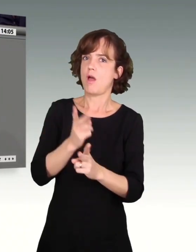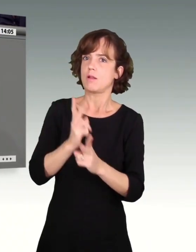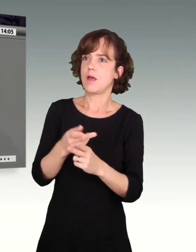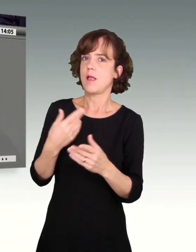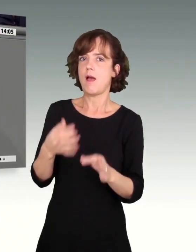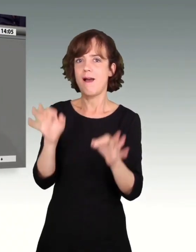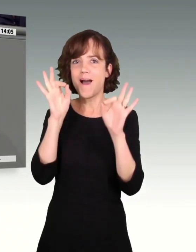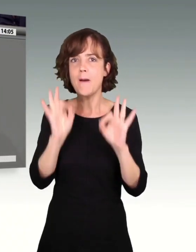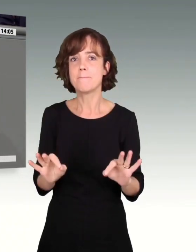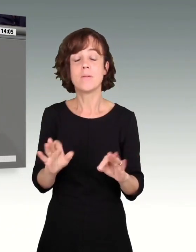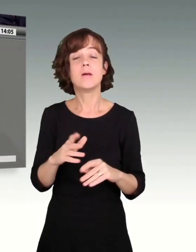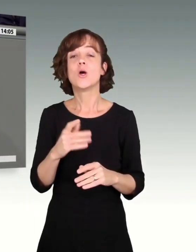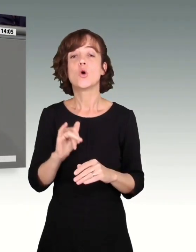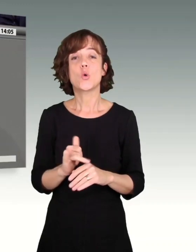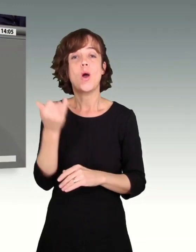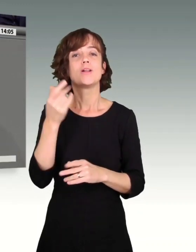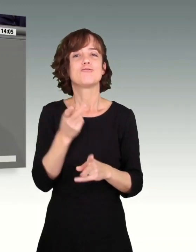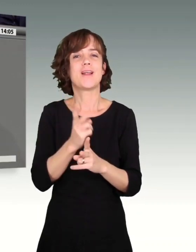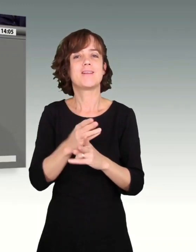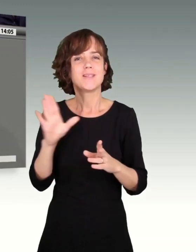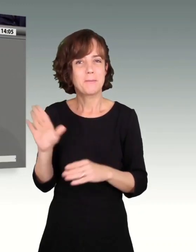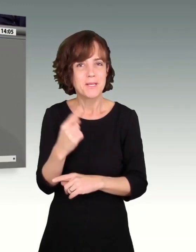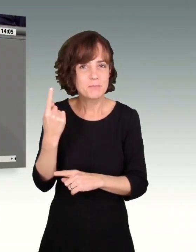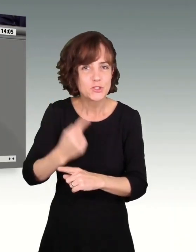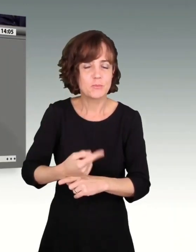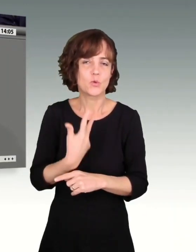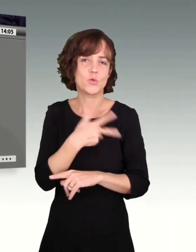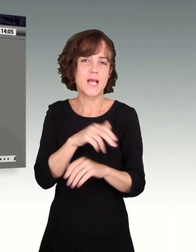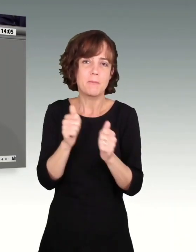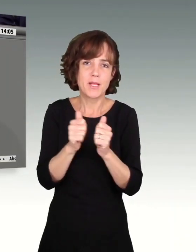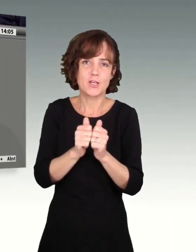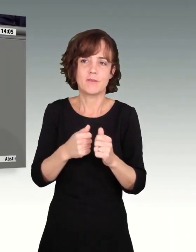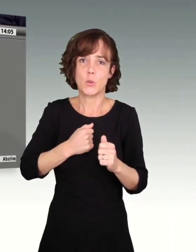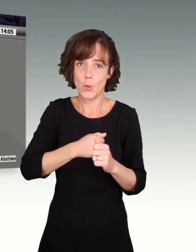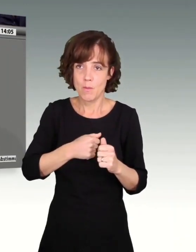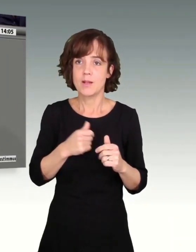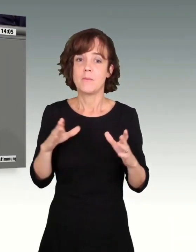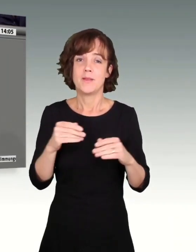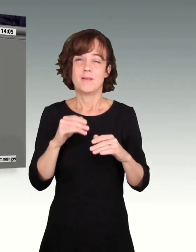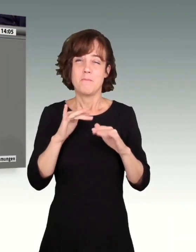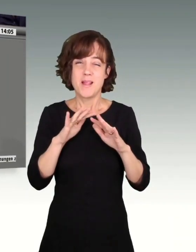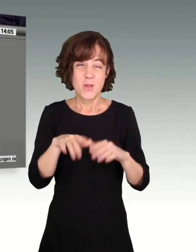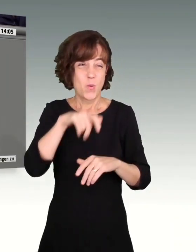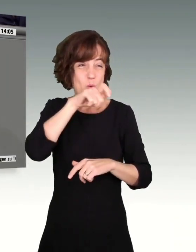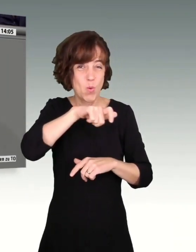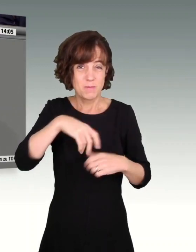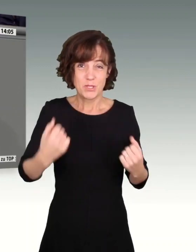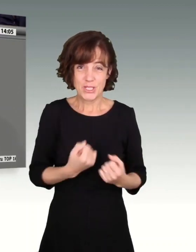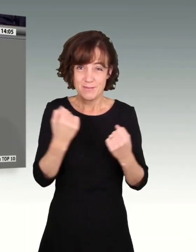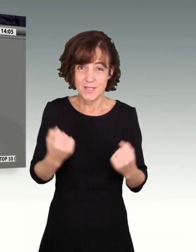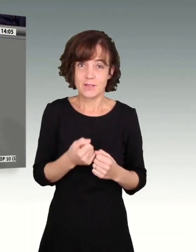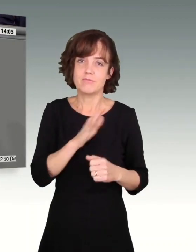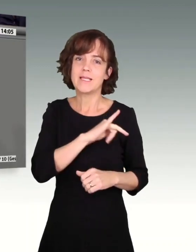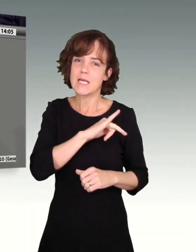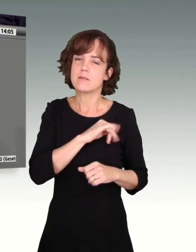Goldstandard ist, mit Mitbestimmung und Sozialpartnerschaft dafür zu sorgen, dass die Interessen der Millionen von Beschäftigten in diesem Land